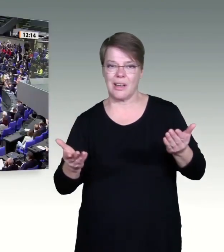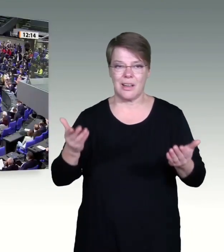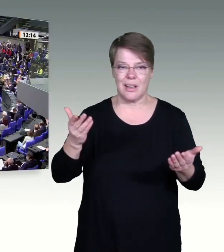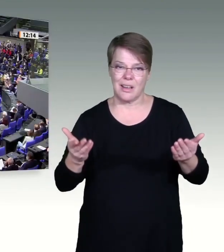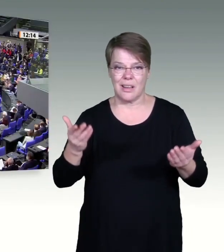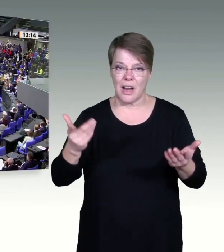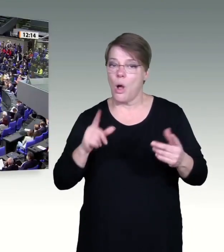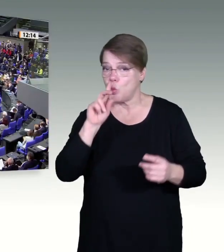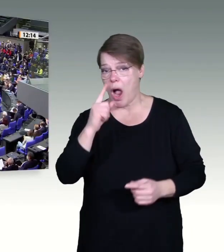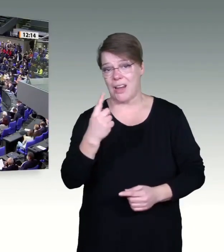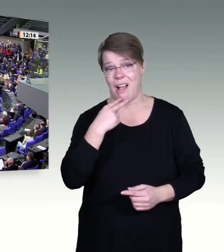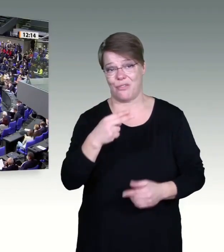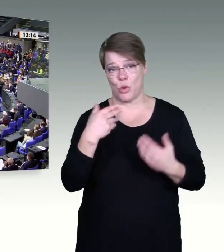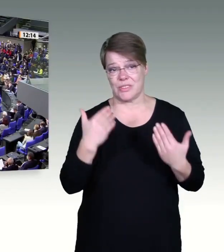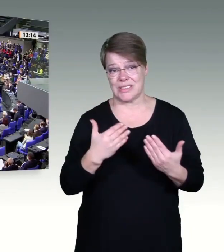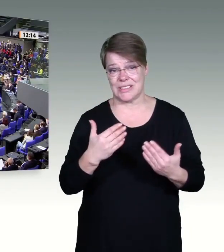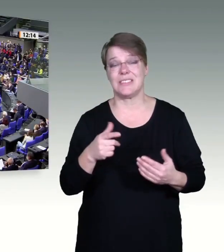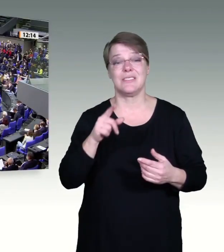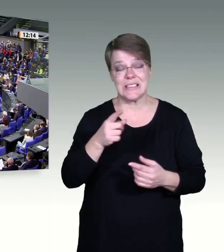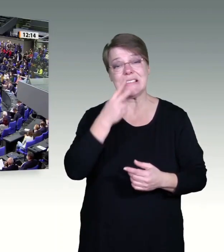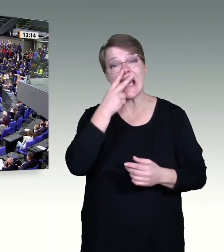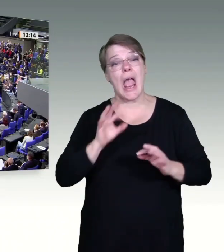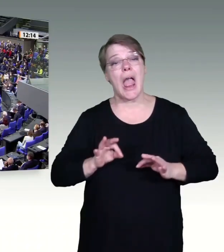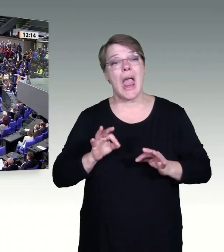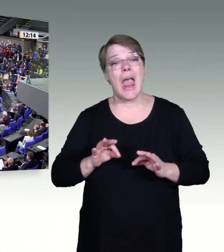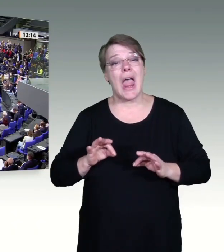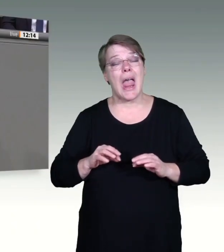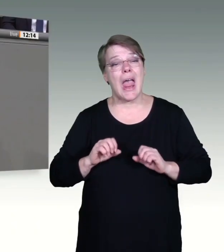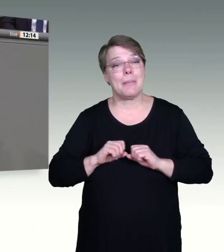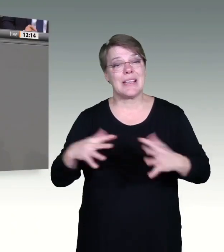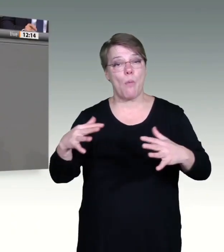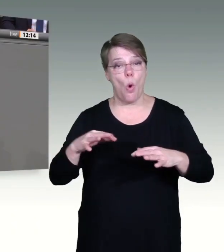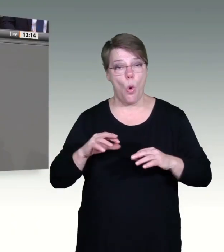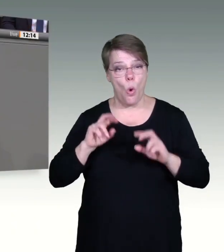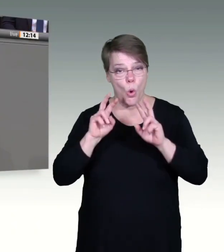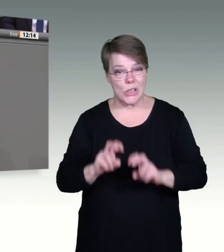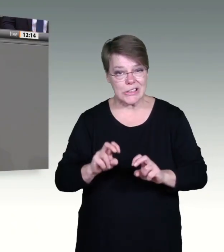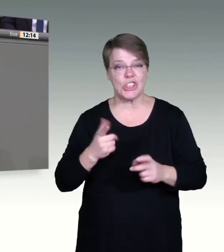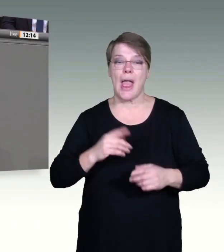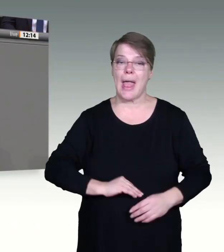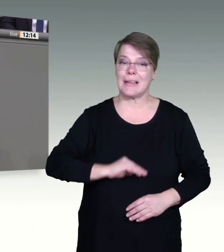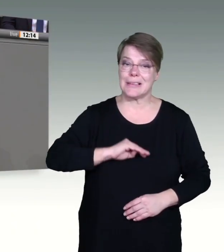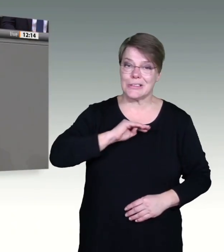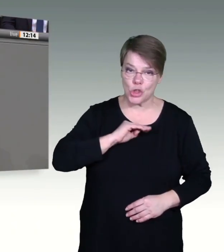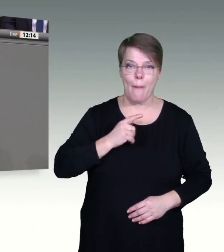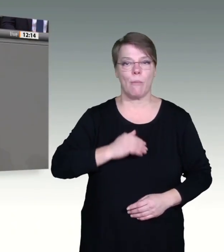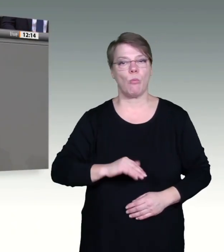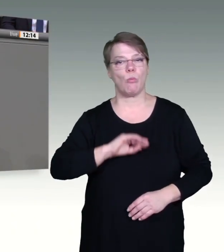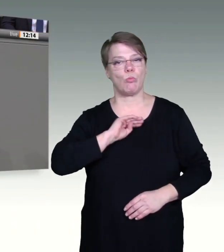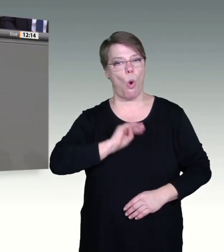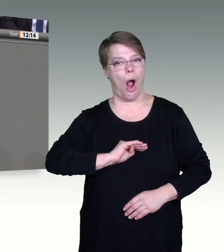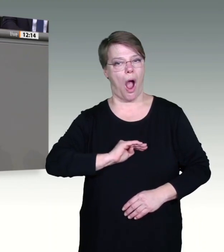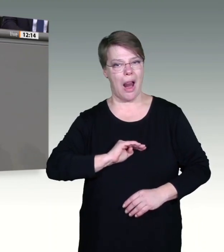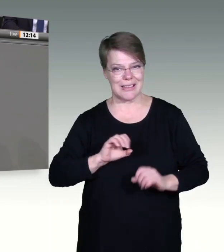hohe Impfquote, meine Damen und Herren, eine hohe Impfquote brauchen wir aber nicht nur zum Schutz der vulnerablen Gruppen. Wir brauchen sie